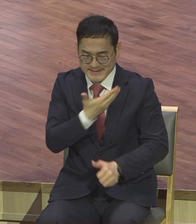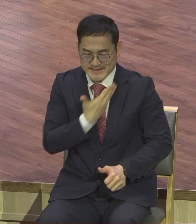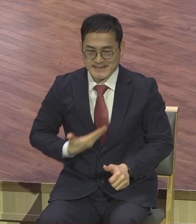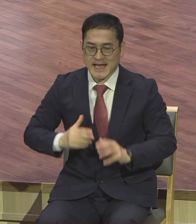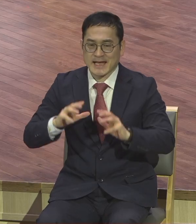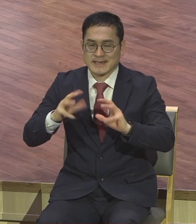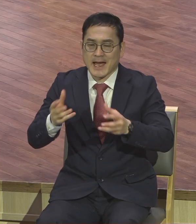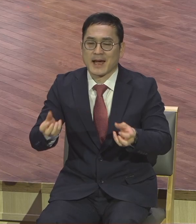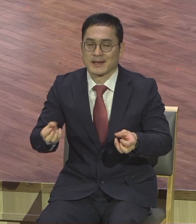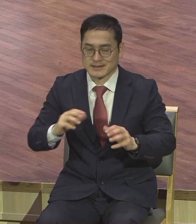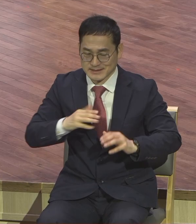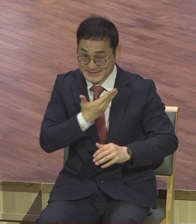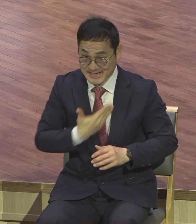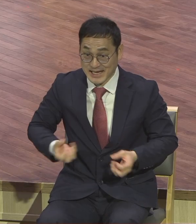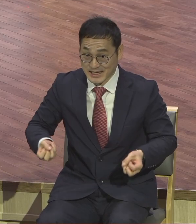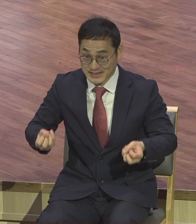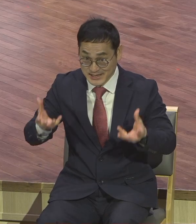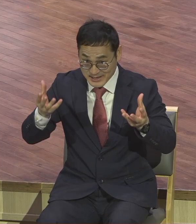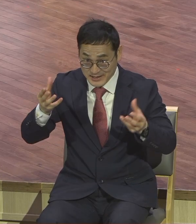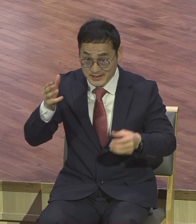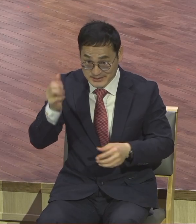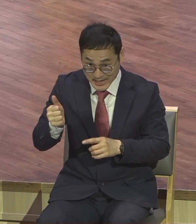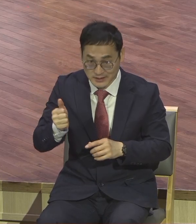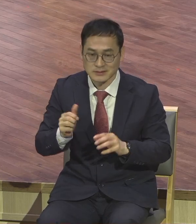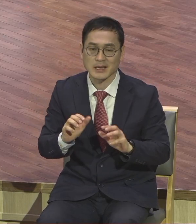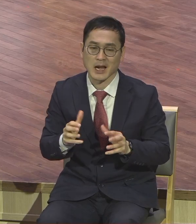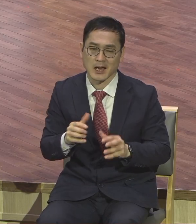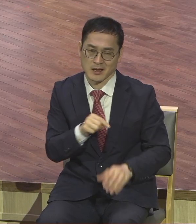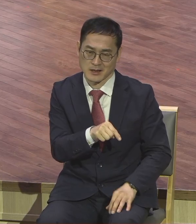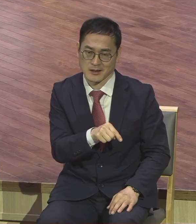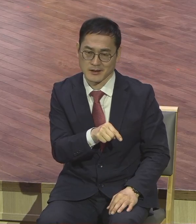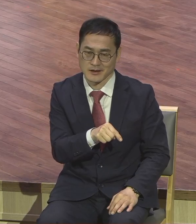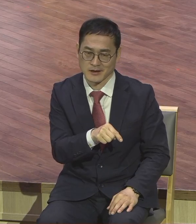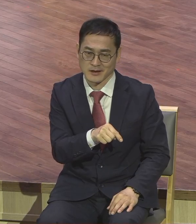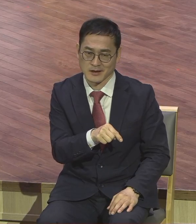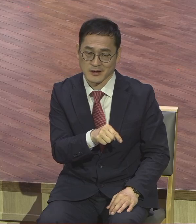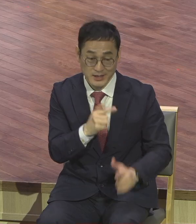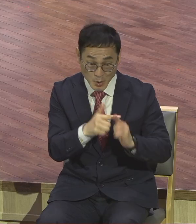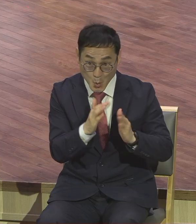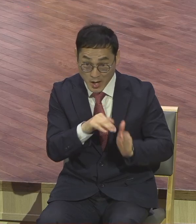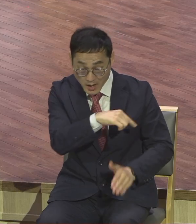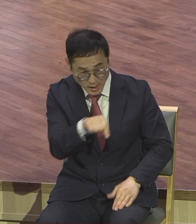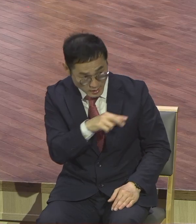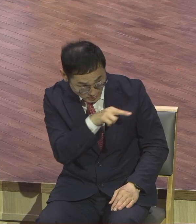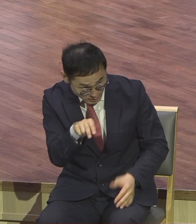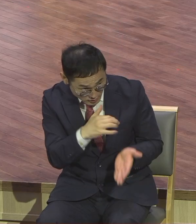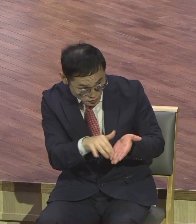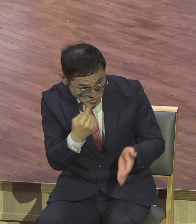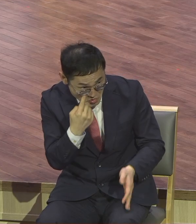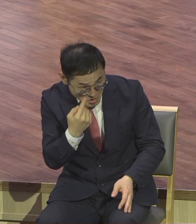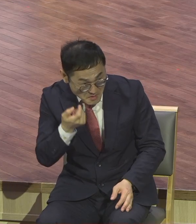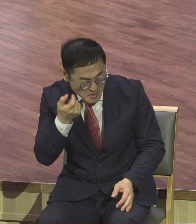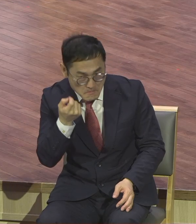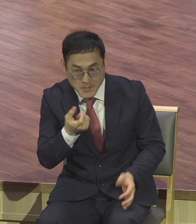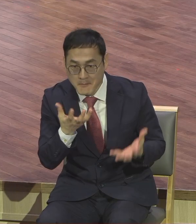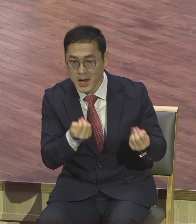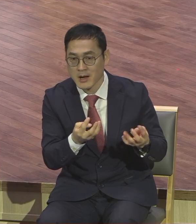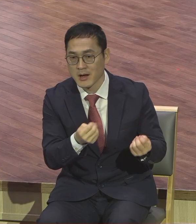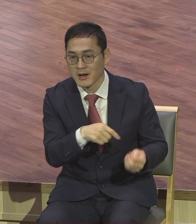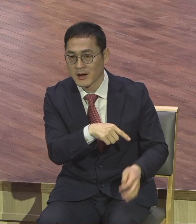정거로 제일 교회가 많아요. 여러분 김봉왕 내리면 이 하곡동